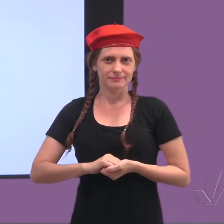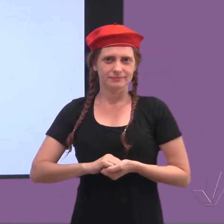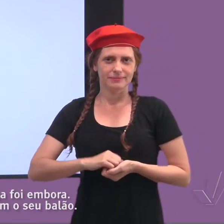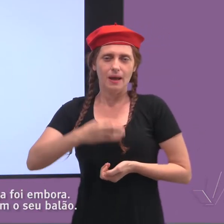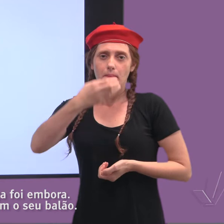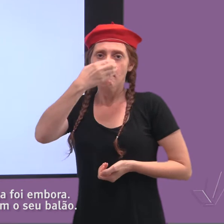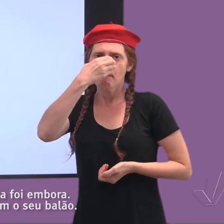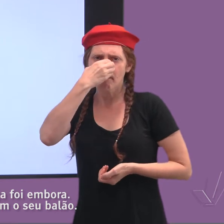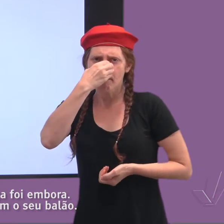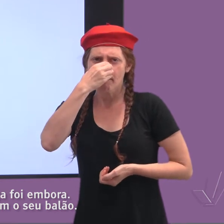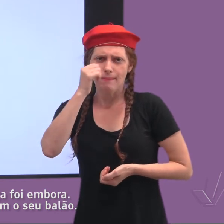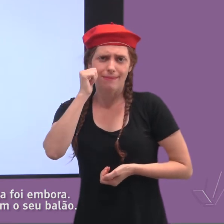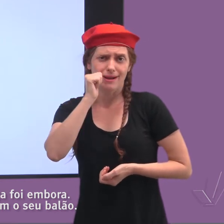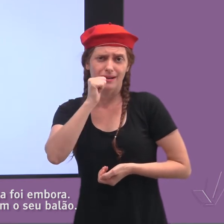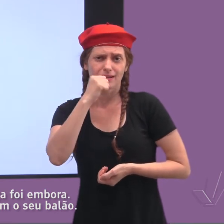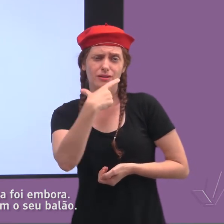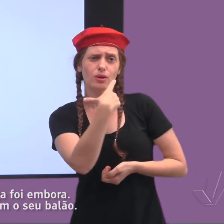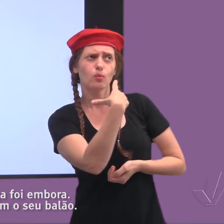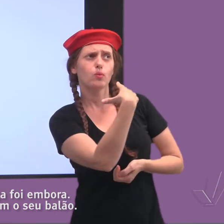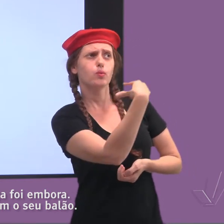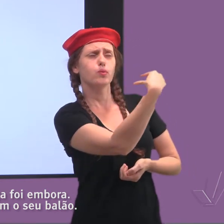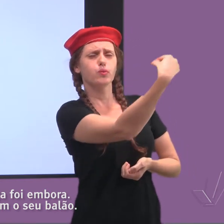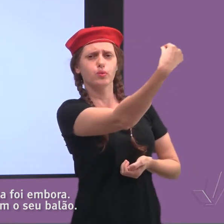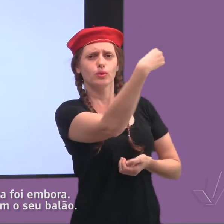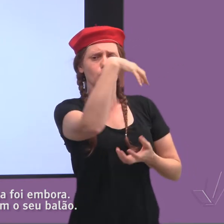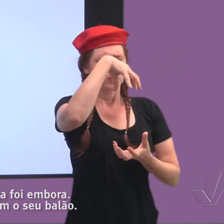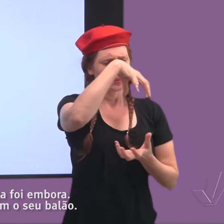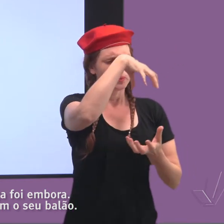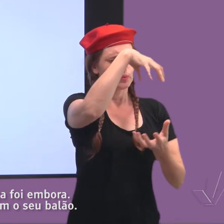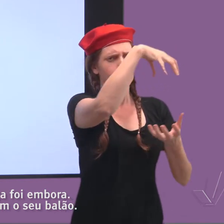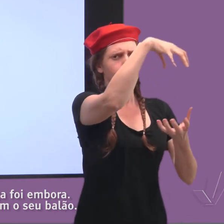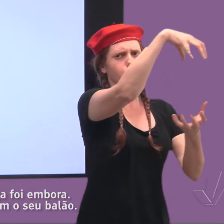A palhaça foi embora. Seguiu com seu balão.